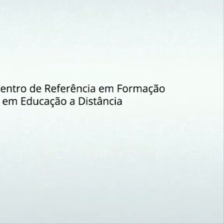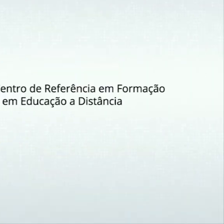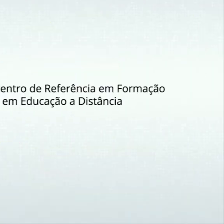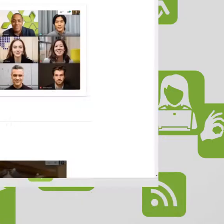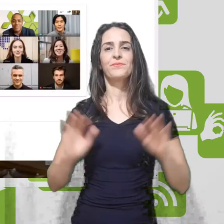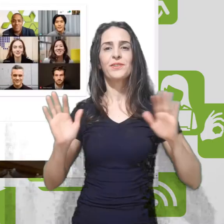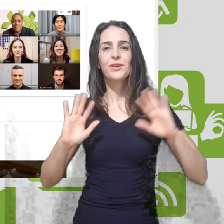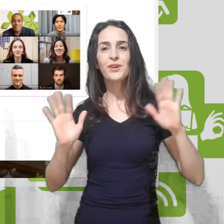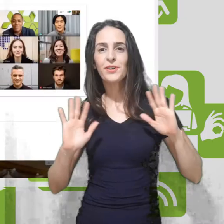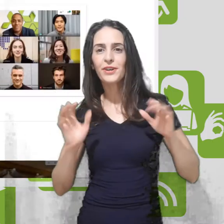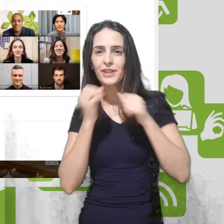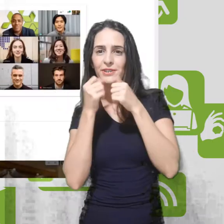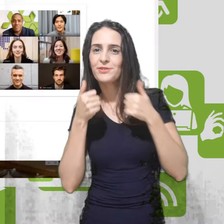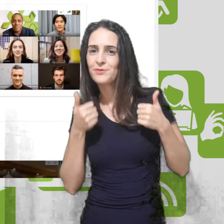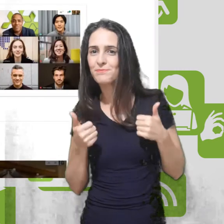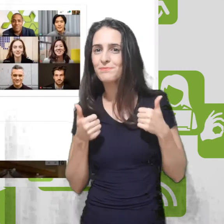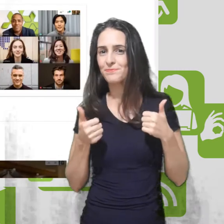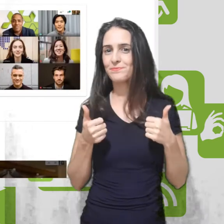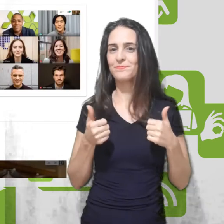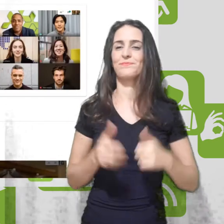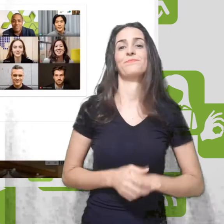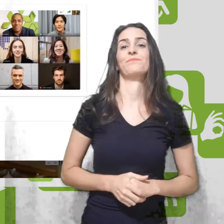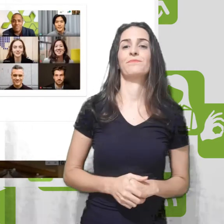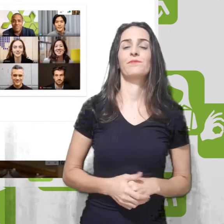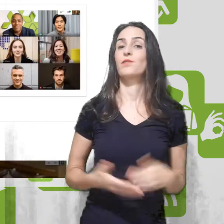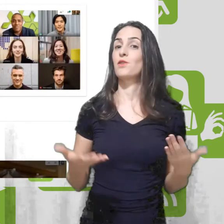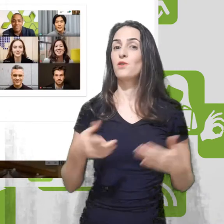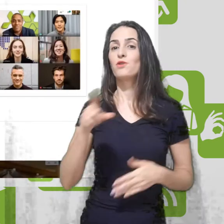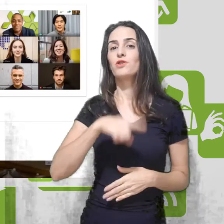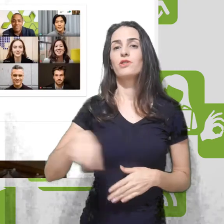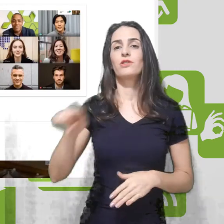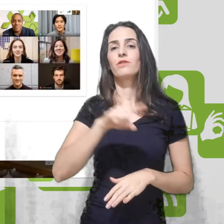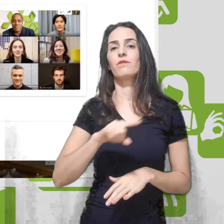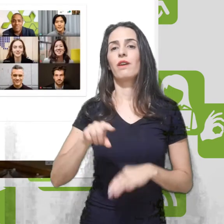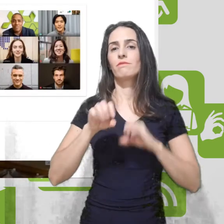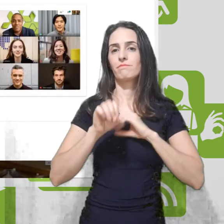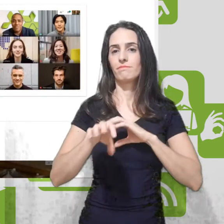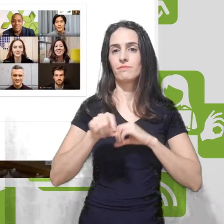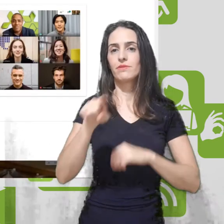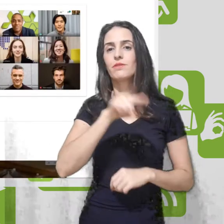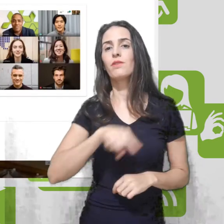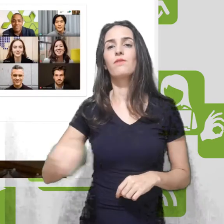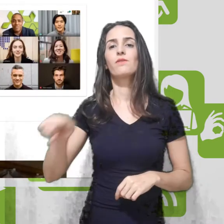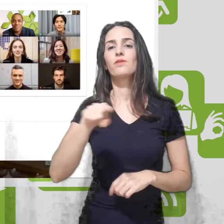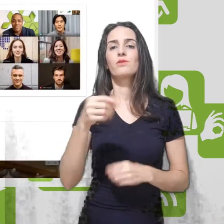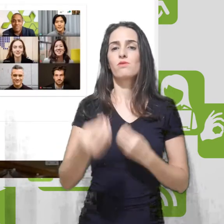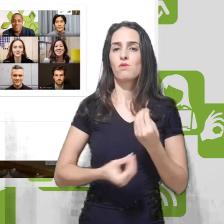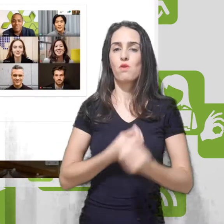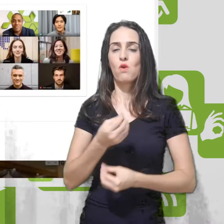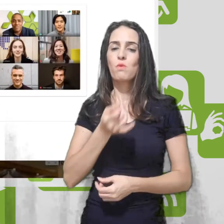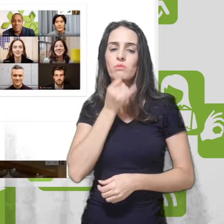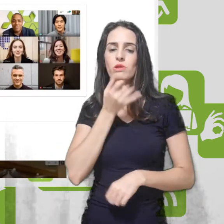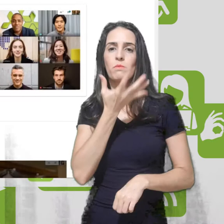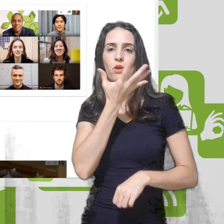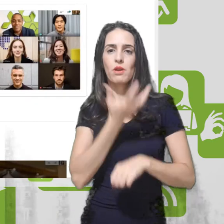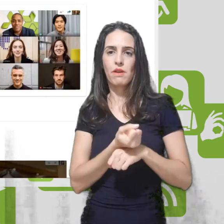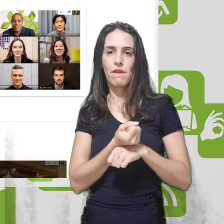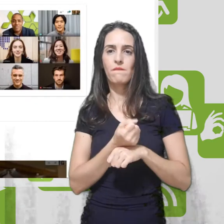Olá pessoal, tudo bom? Hoje nós vamos mostrar para vocês como gravar reuniões no Google